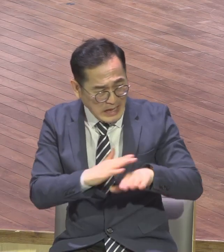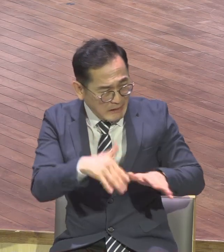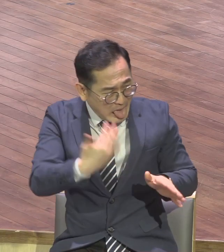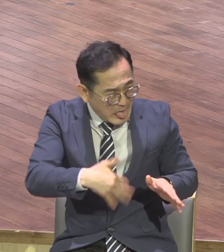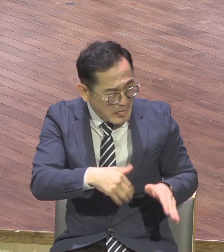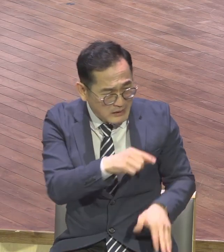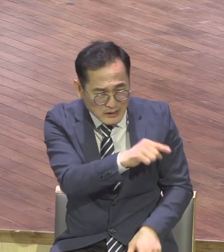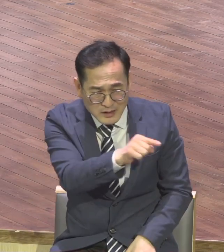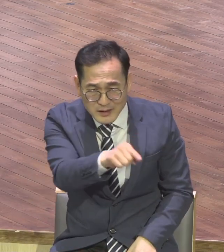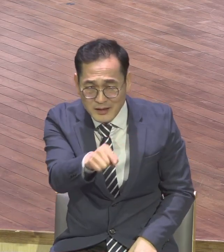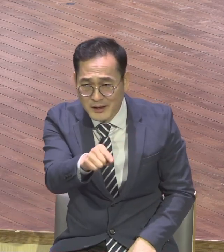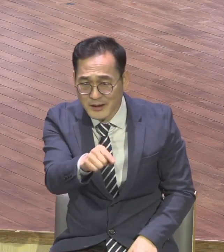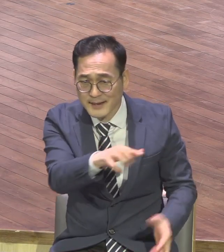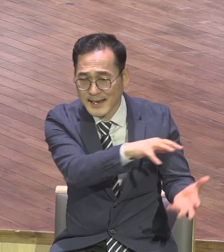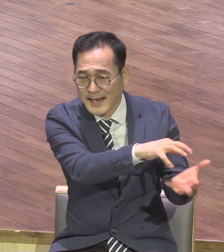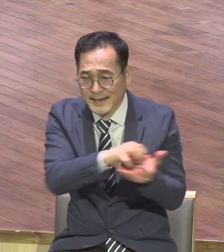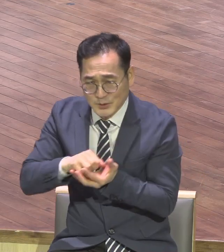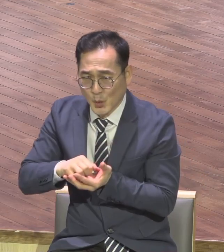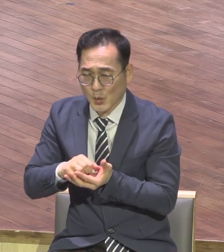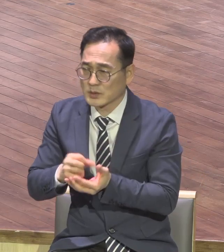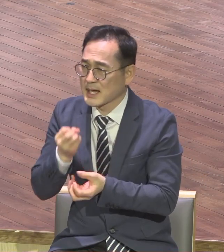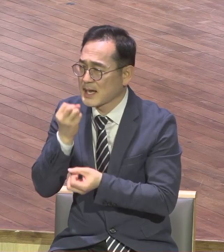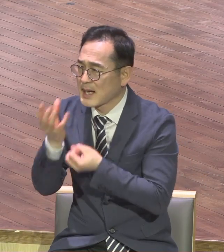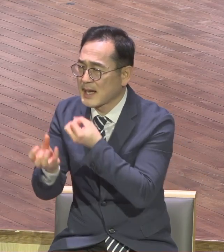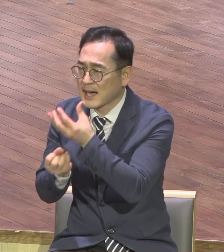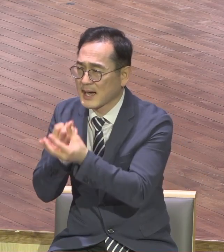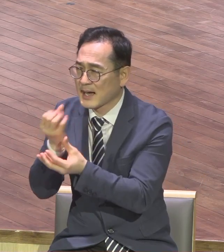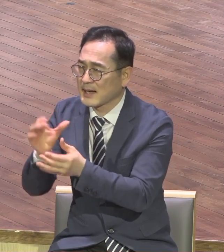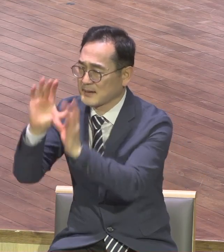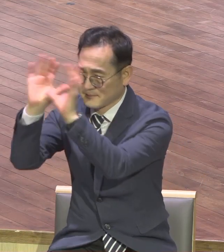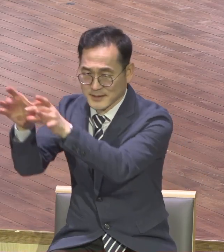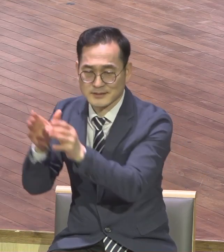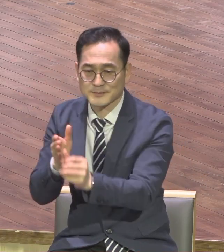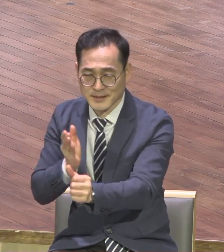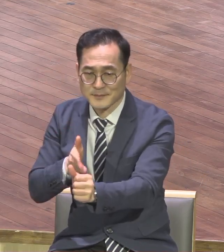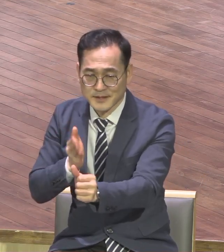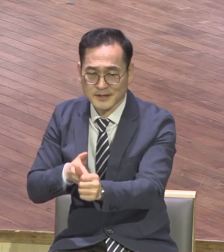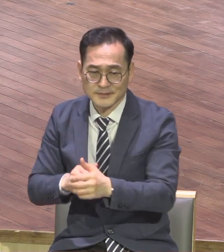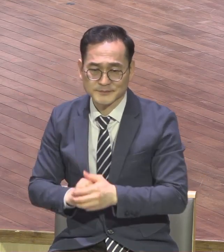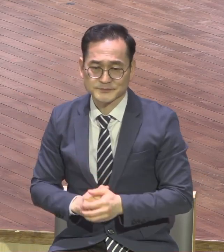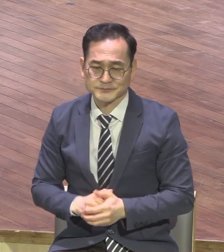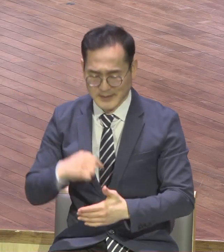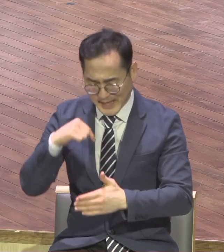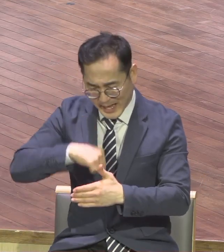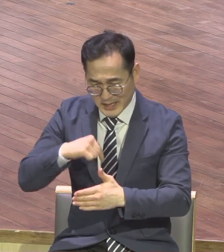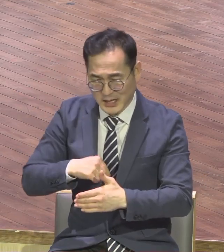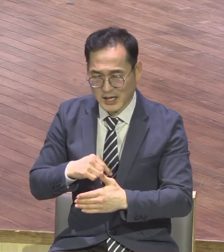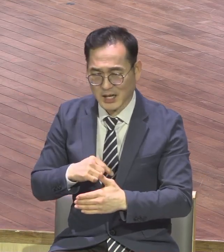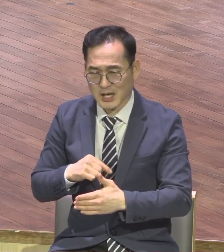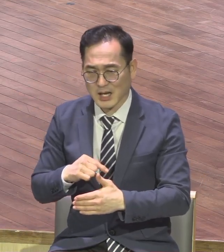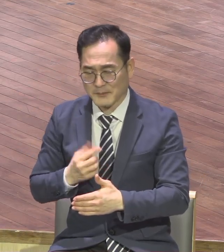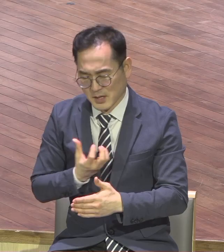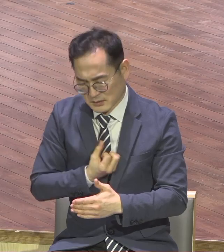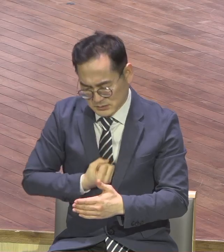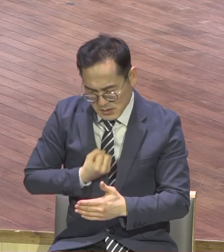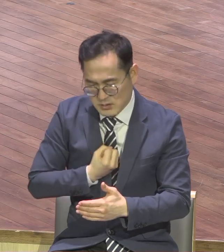다 하나님께 지금 맡기시기 바랍니다 내 안에 남아있는 모든 불신앙